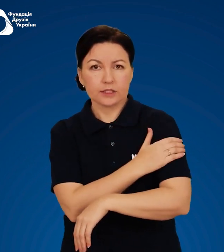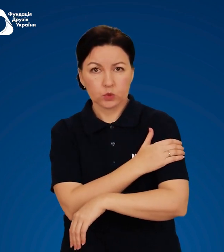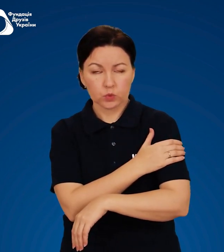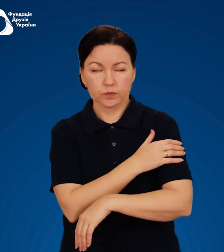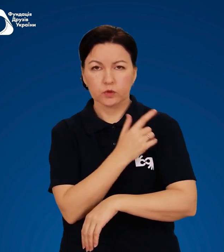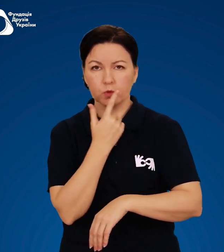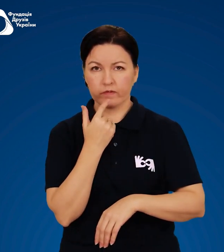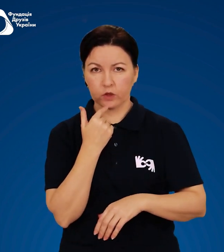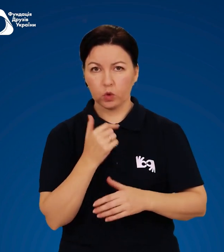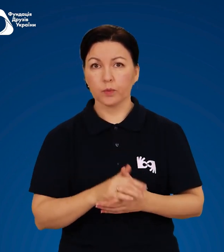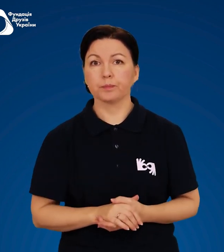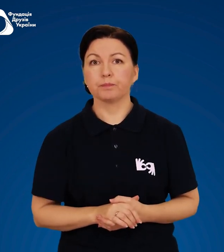тиску.